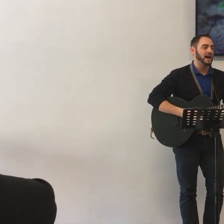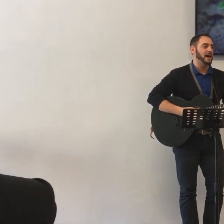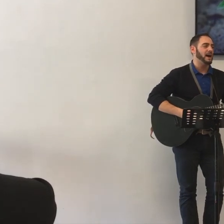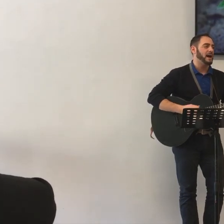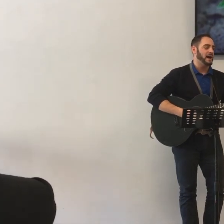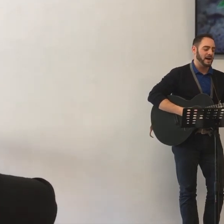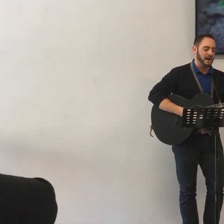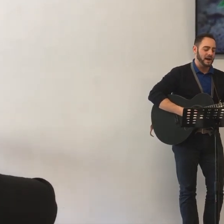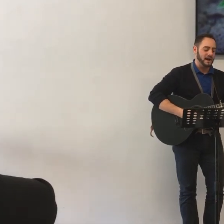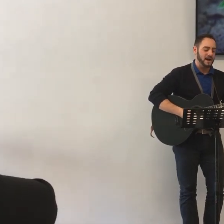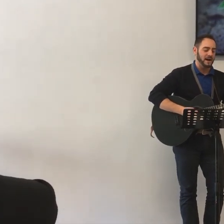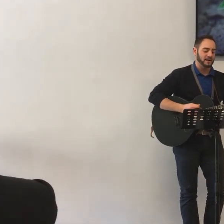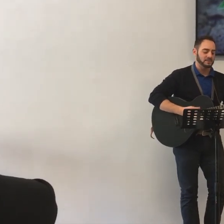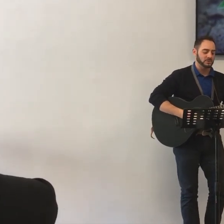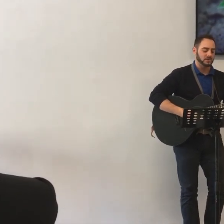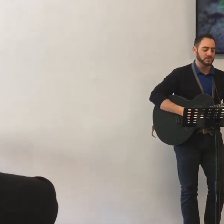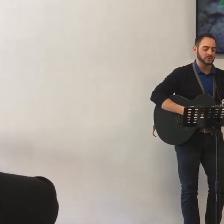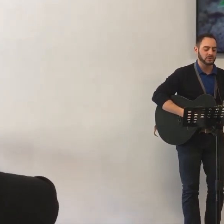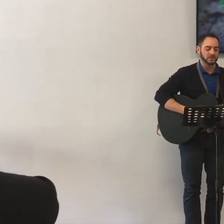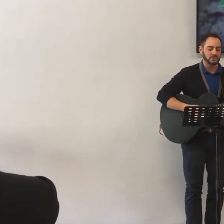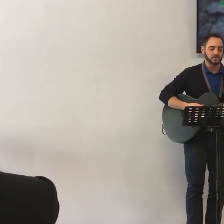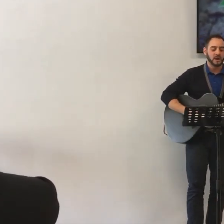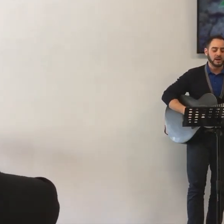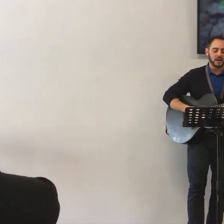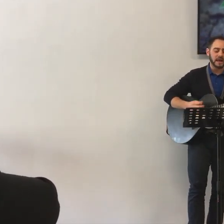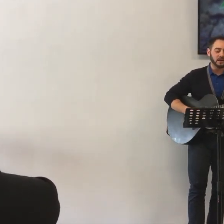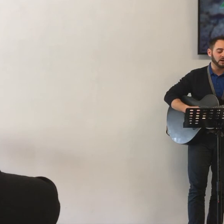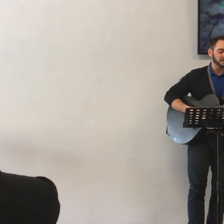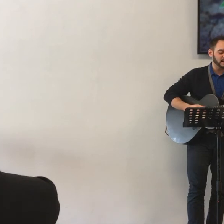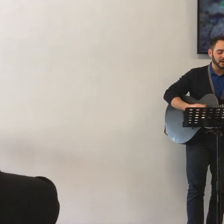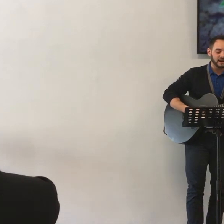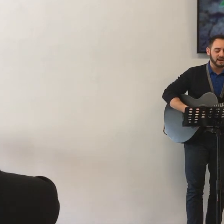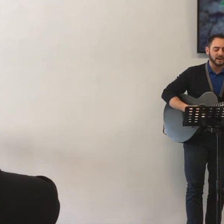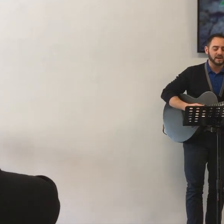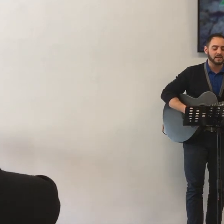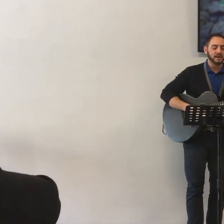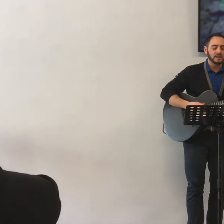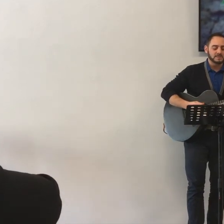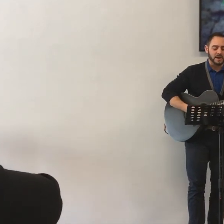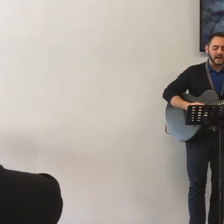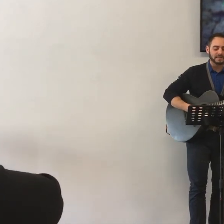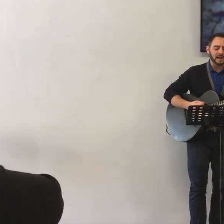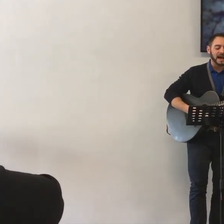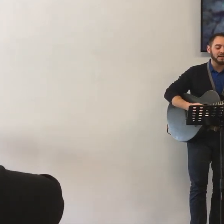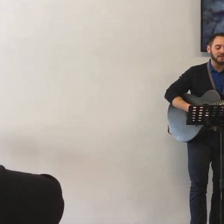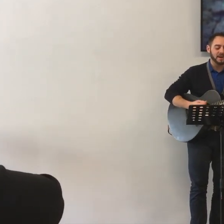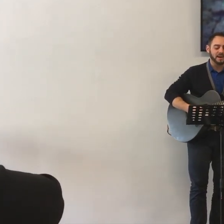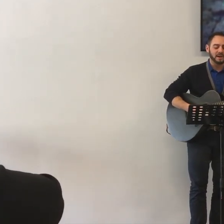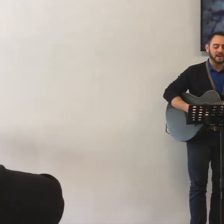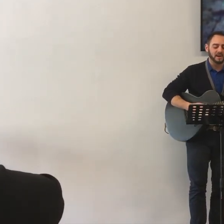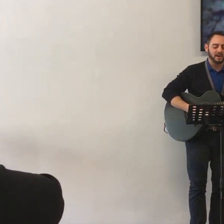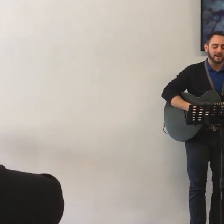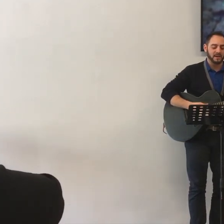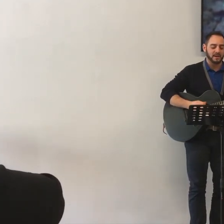altro, nella lode che spetta a